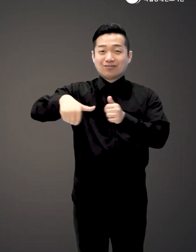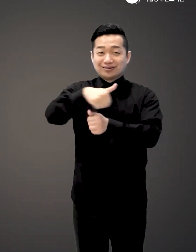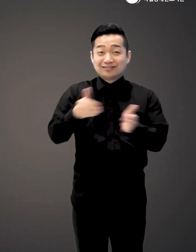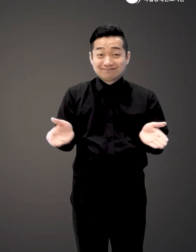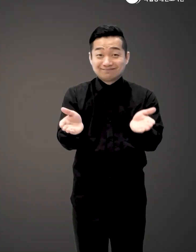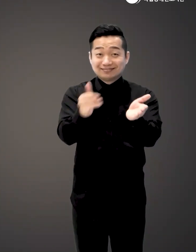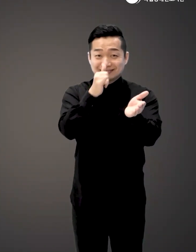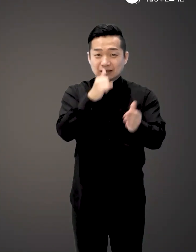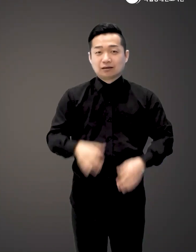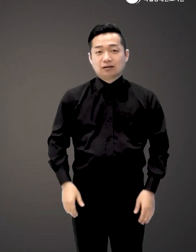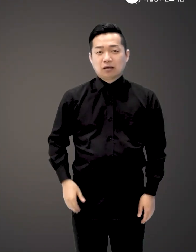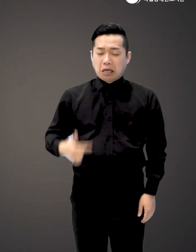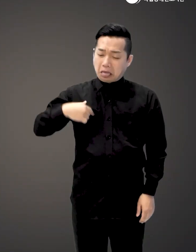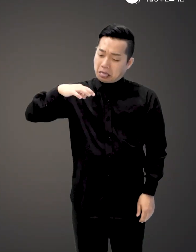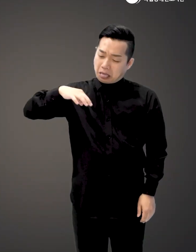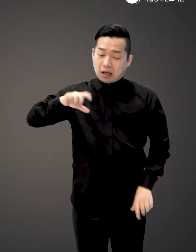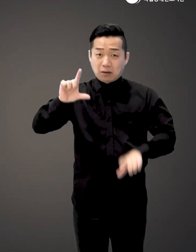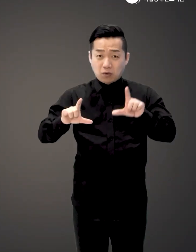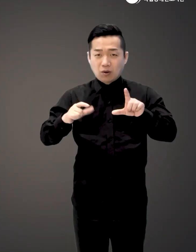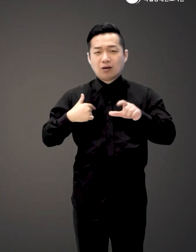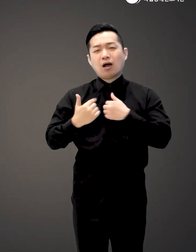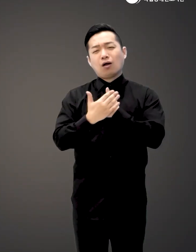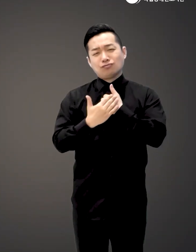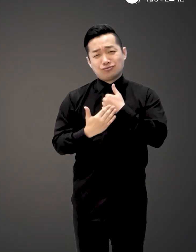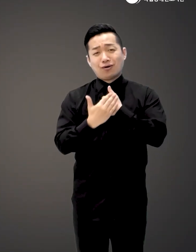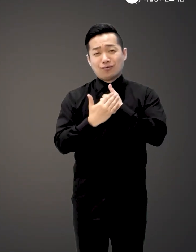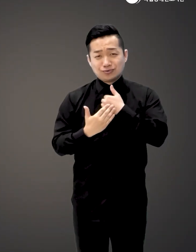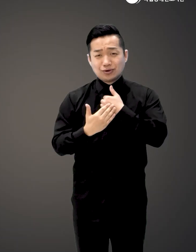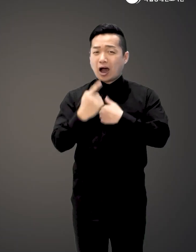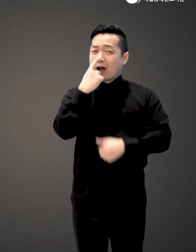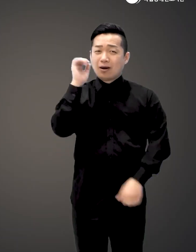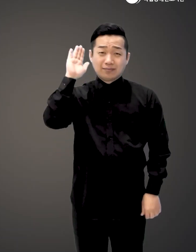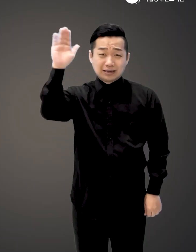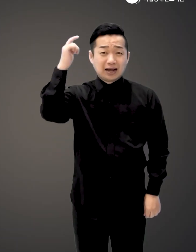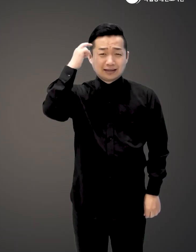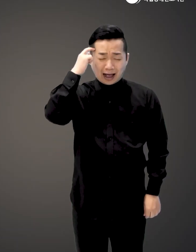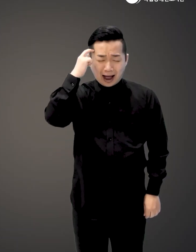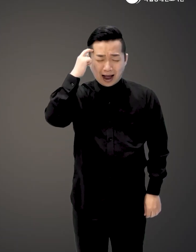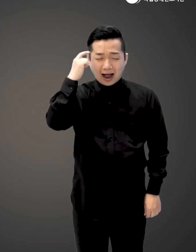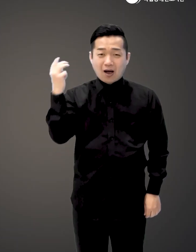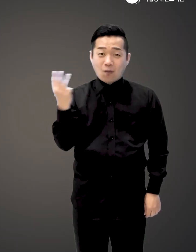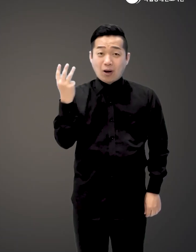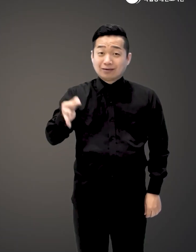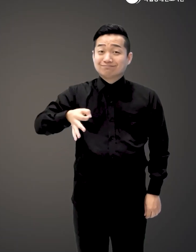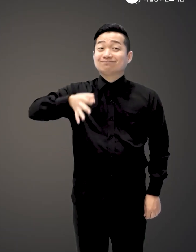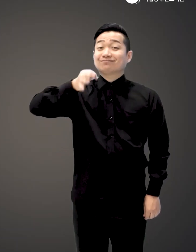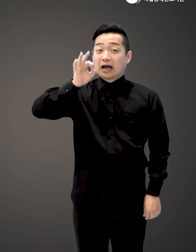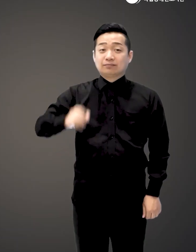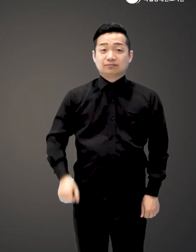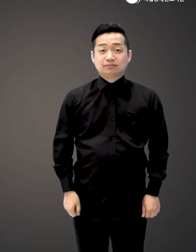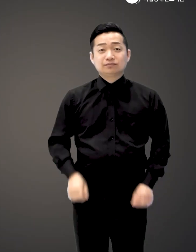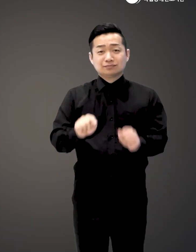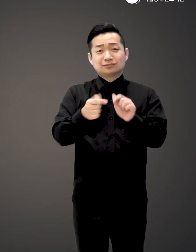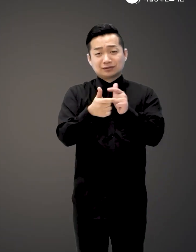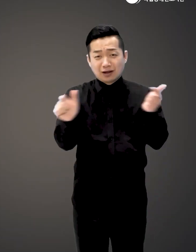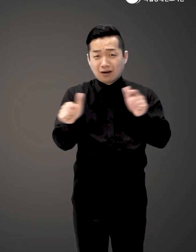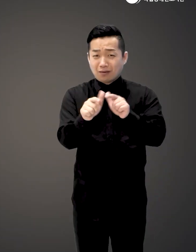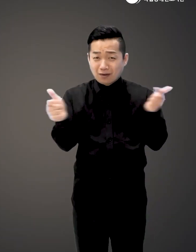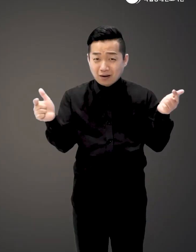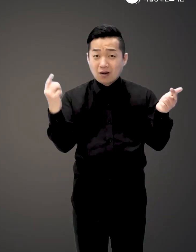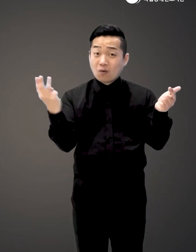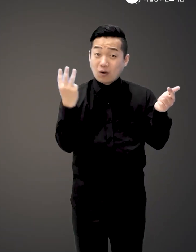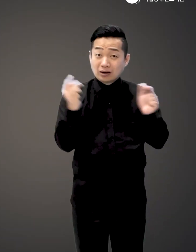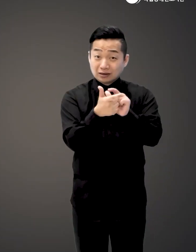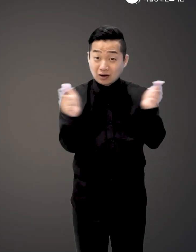와인 초라한 현재의 모습을 스스로 위로하고 멋진 미래를 그리며 기울이는 와인 기타 등등